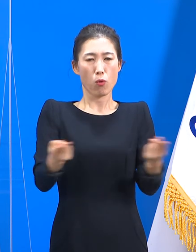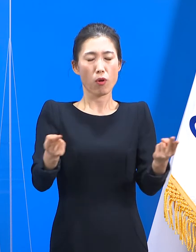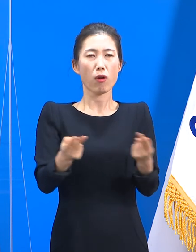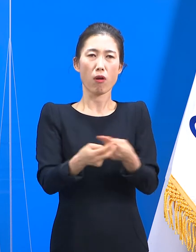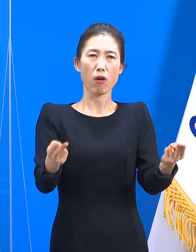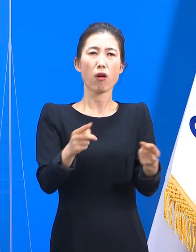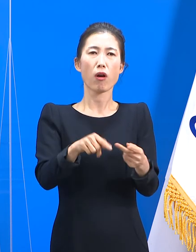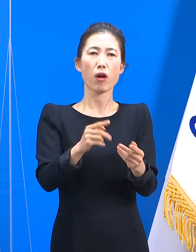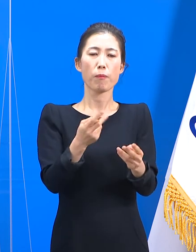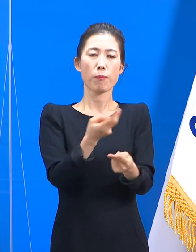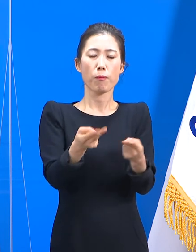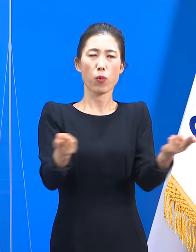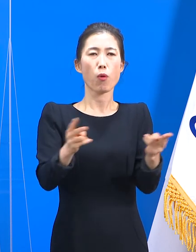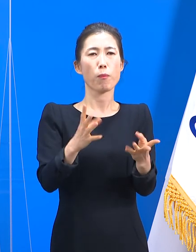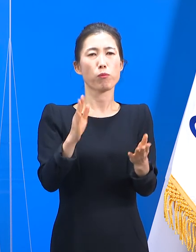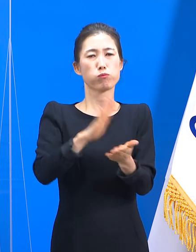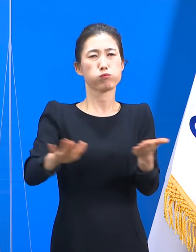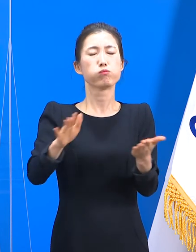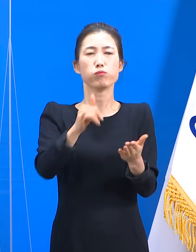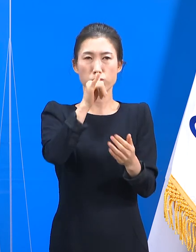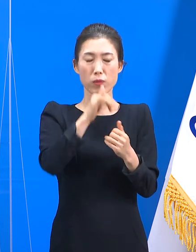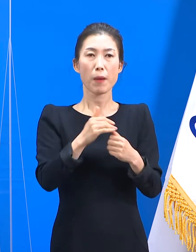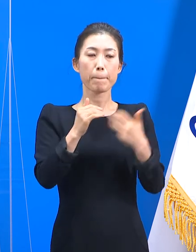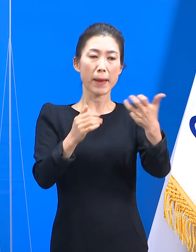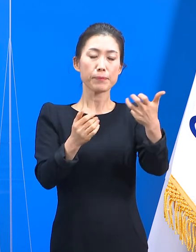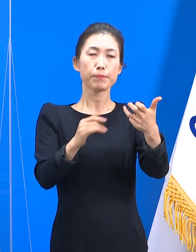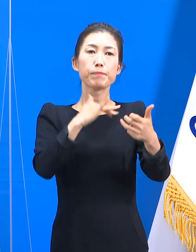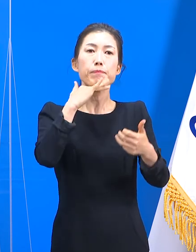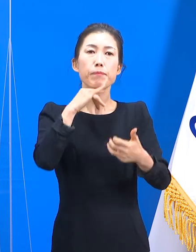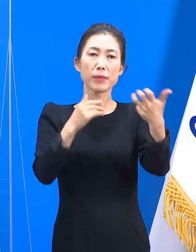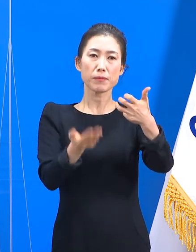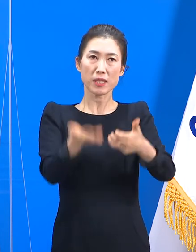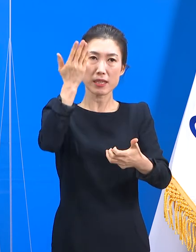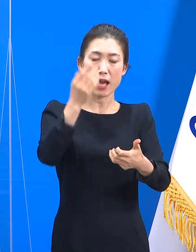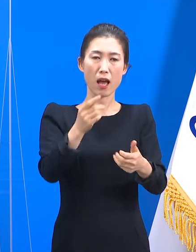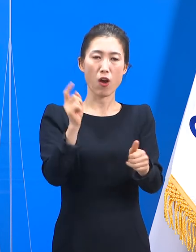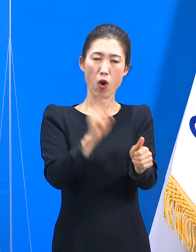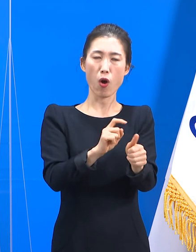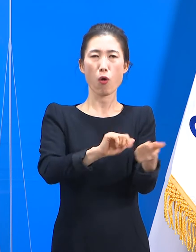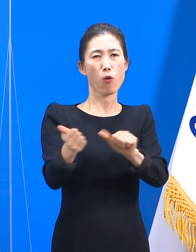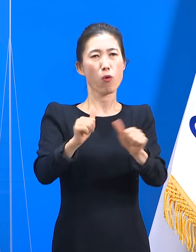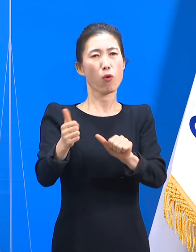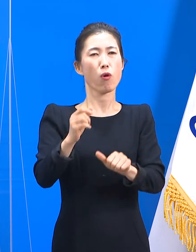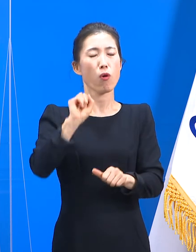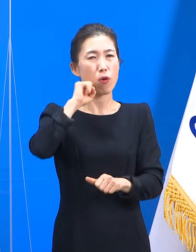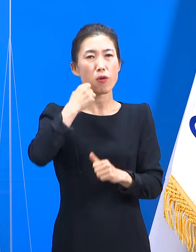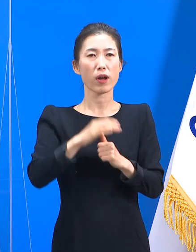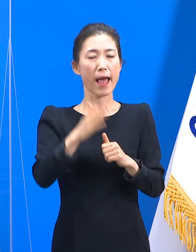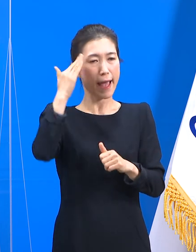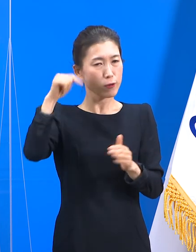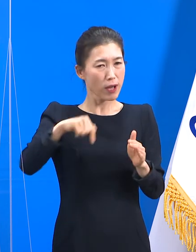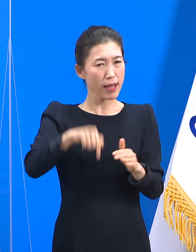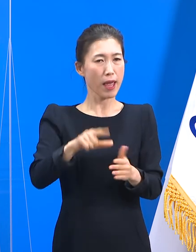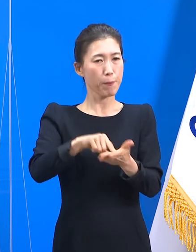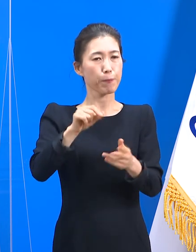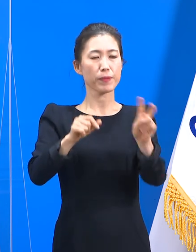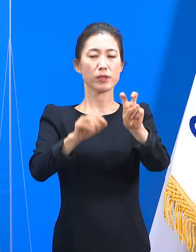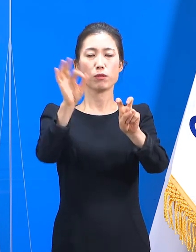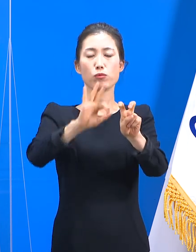80대 이상 감염자의 치명률은 잘 알려져 있듯 국내에서도 약 20%쯤 됩니다.